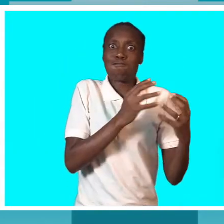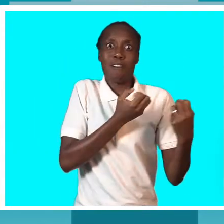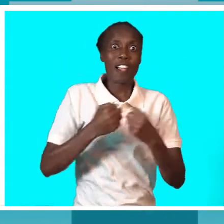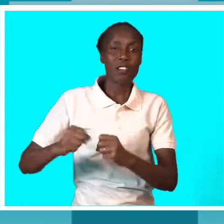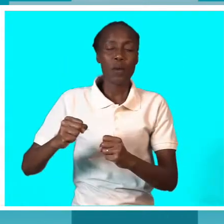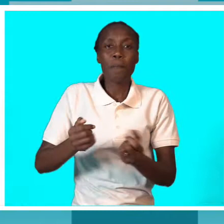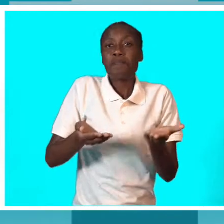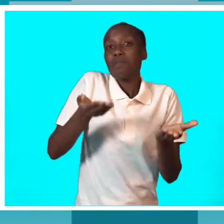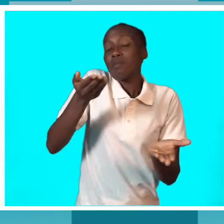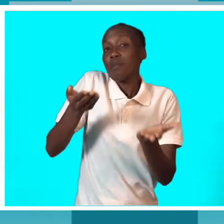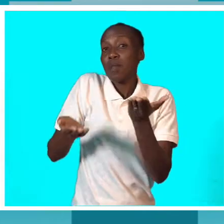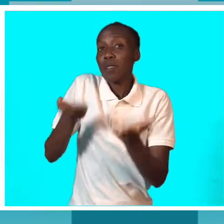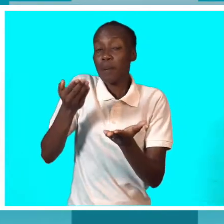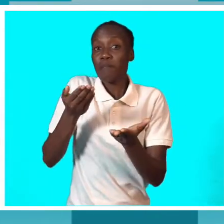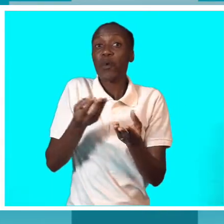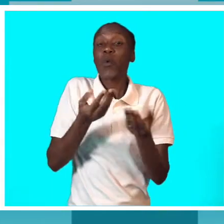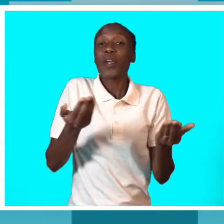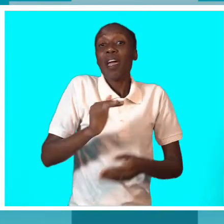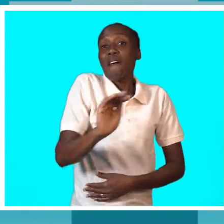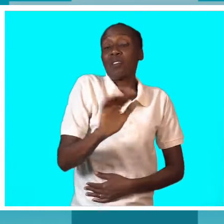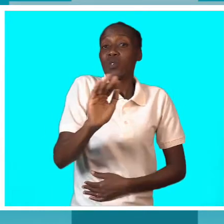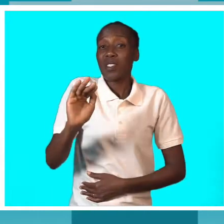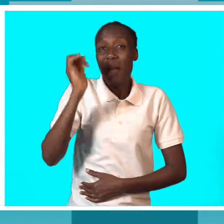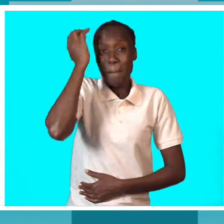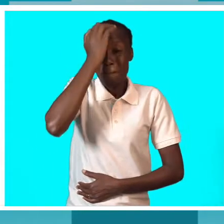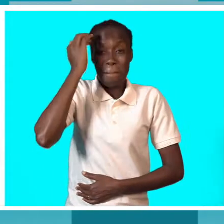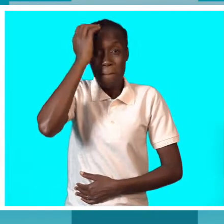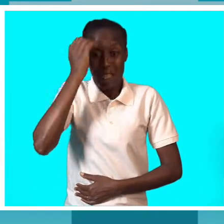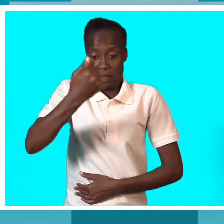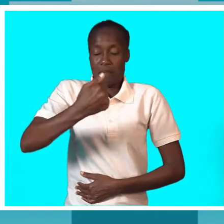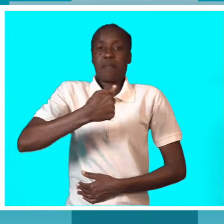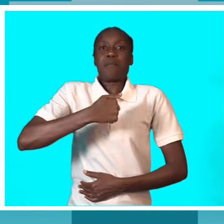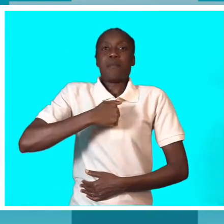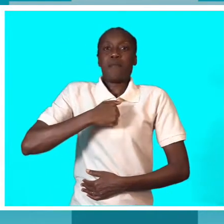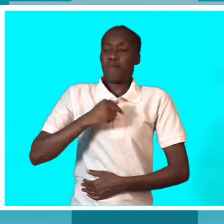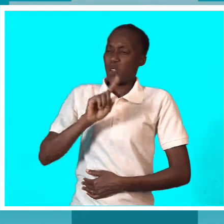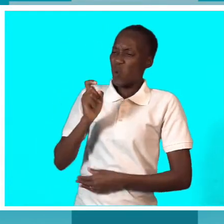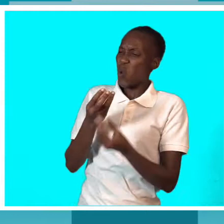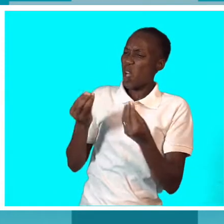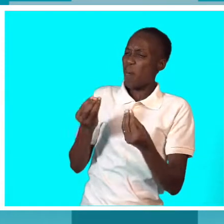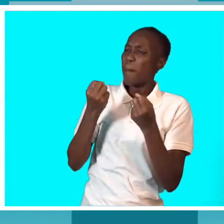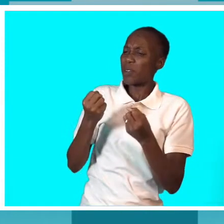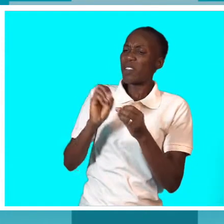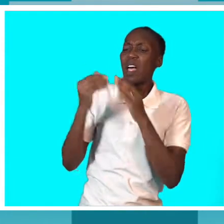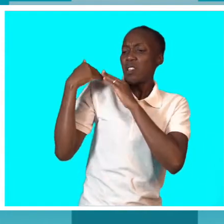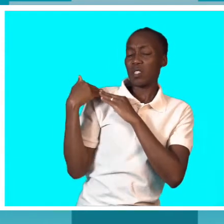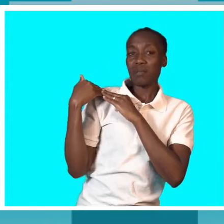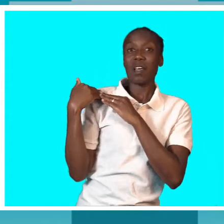acha ou não de mim. Qual deve ser o papel da sociedade para incentivar as pessoas com